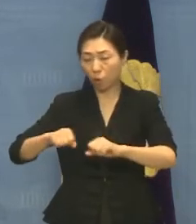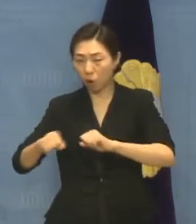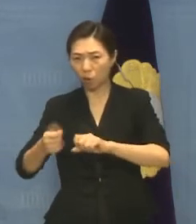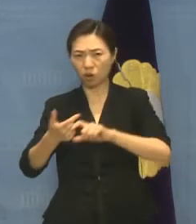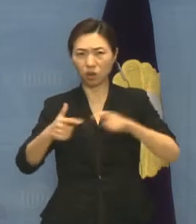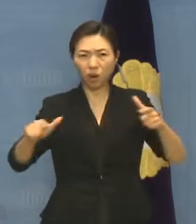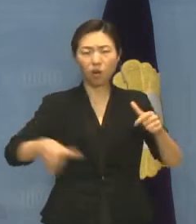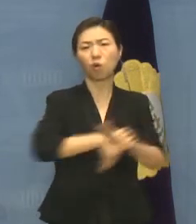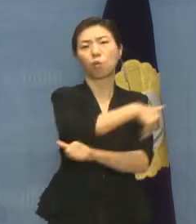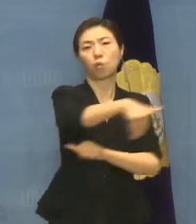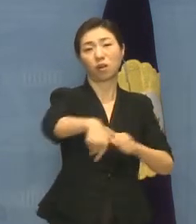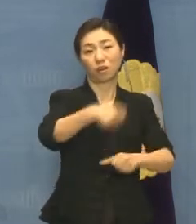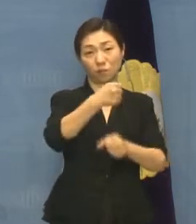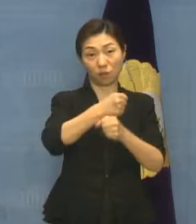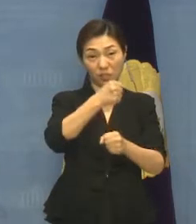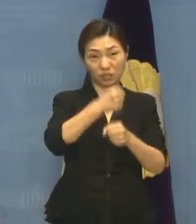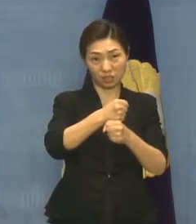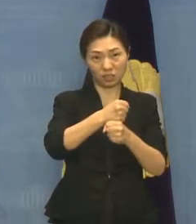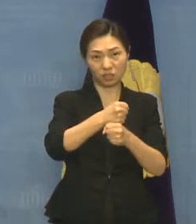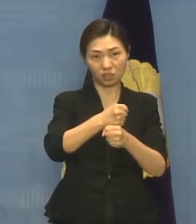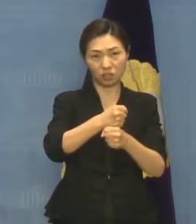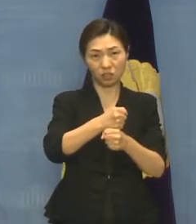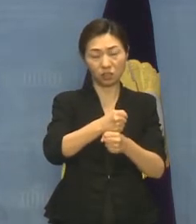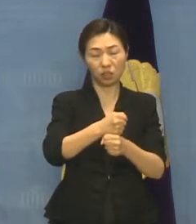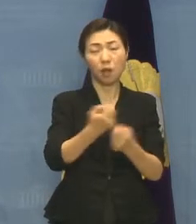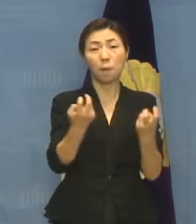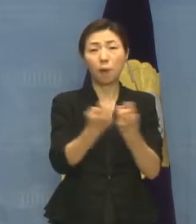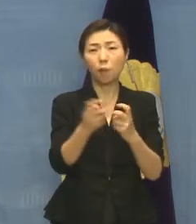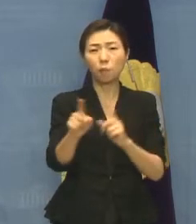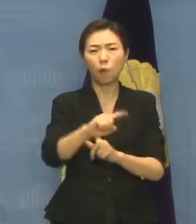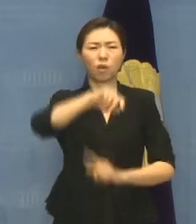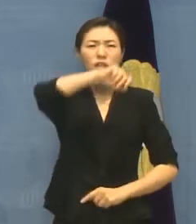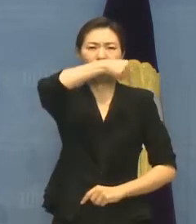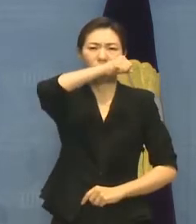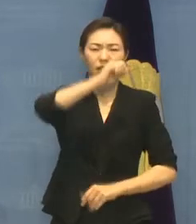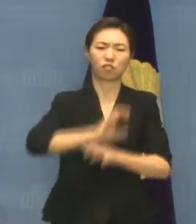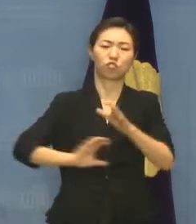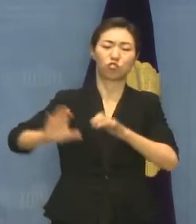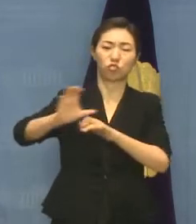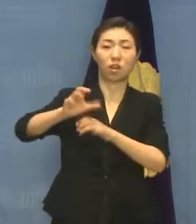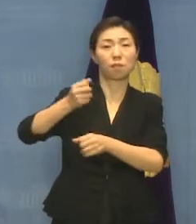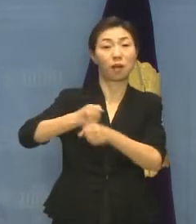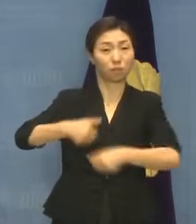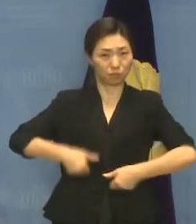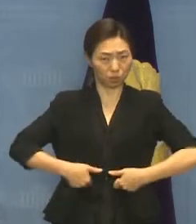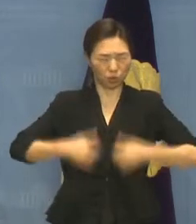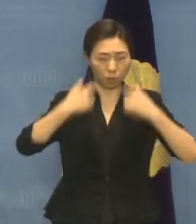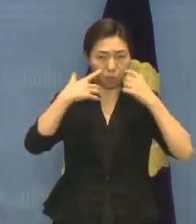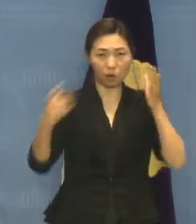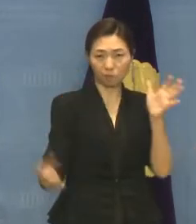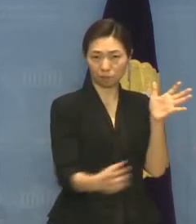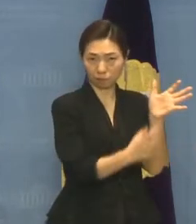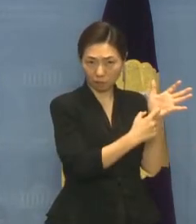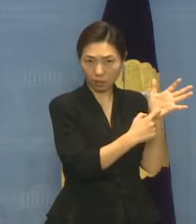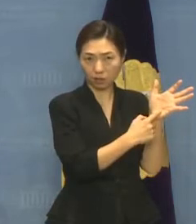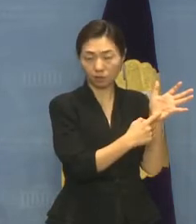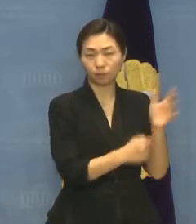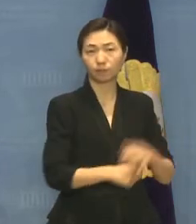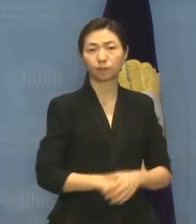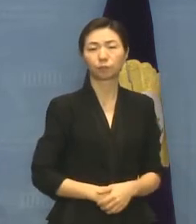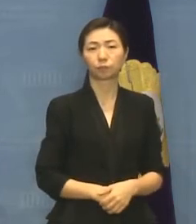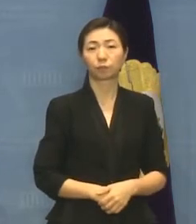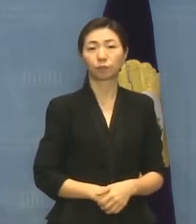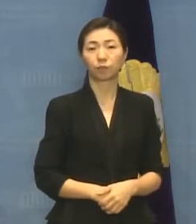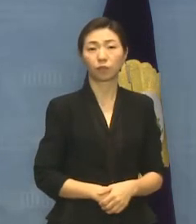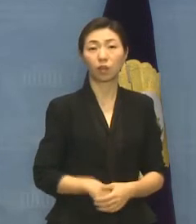충분한 권리, 예산으로서 보장할 계획을 실현해야 된다라고 명시하고 있습니다. 그러나